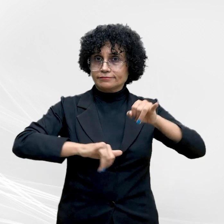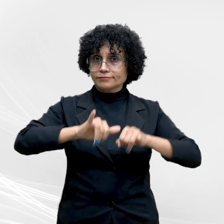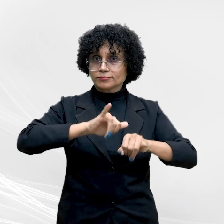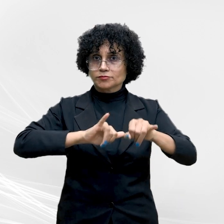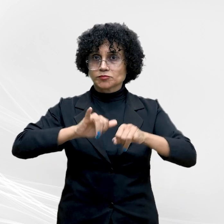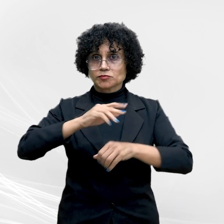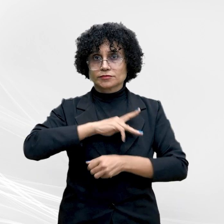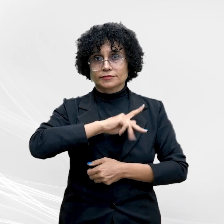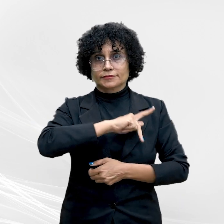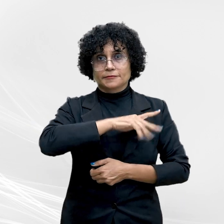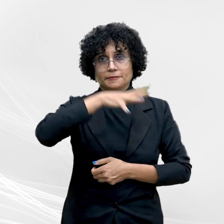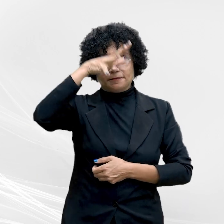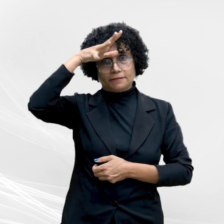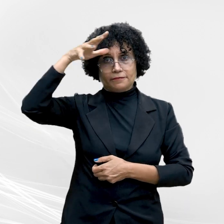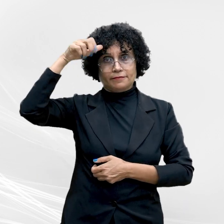Público do Estado de Mato Grosso.